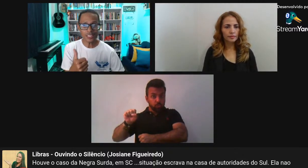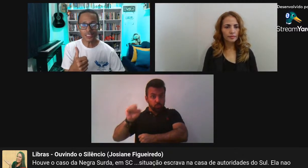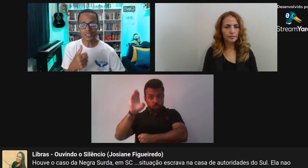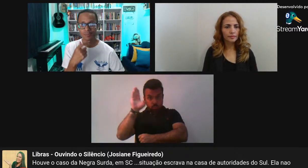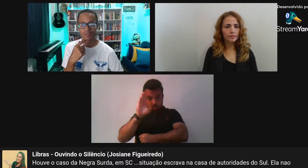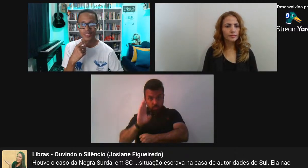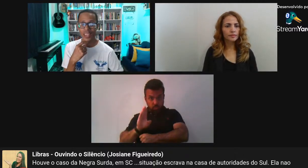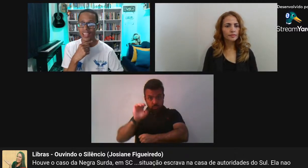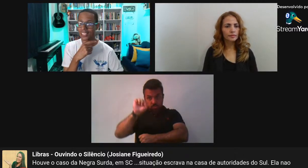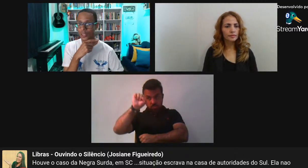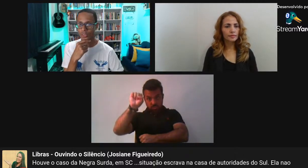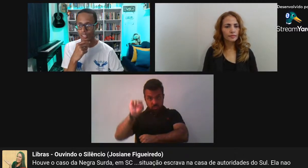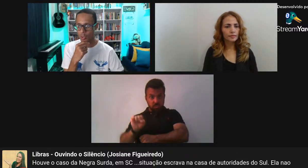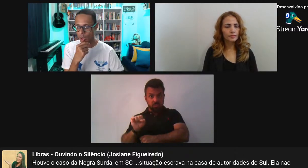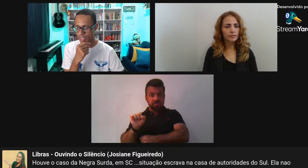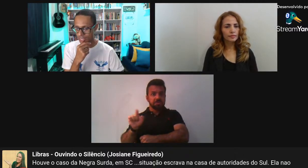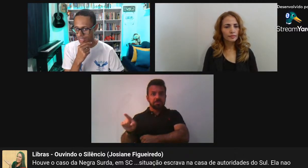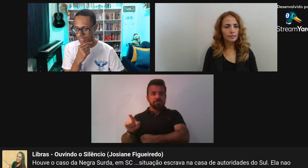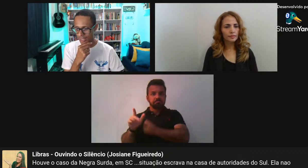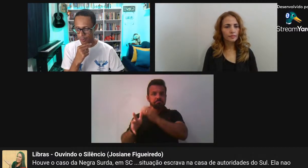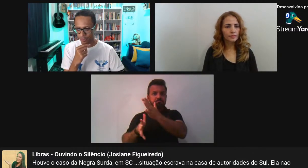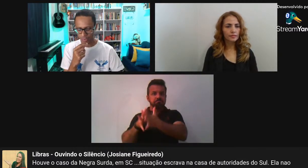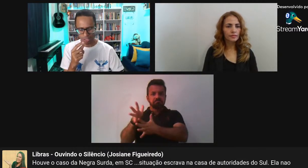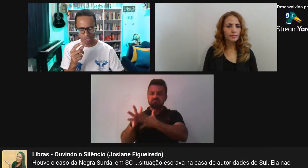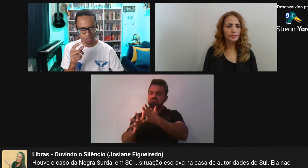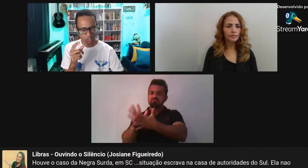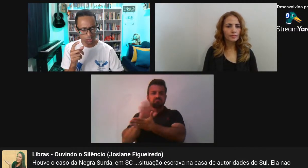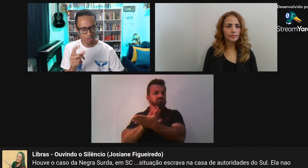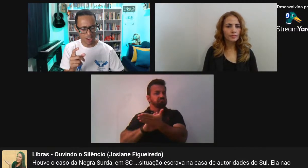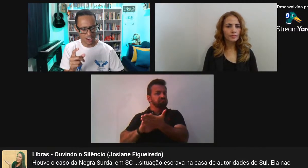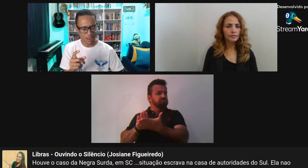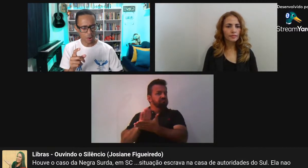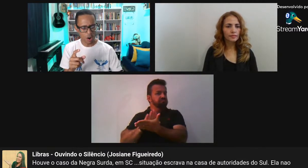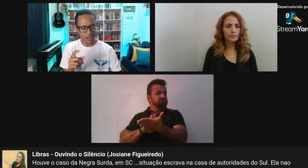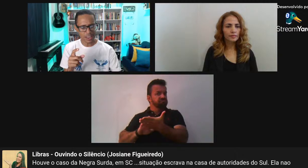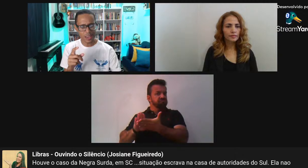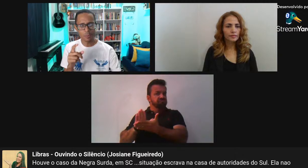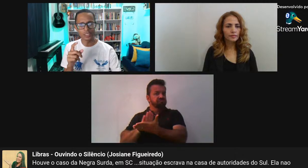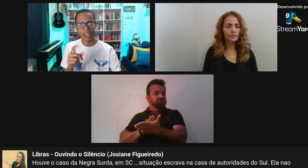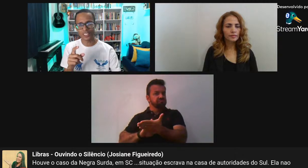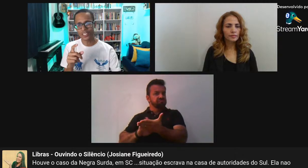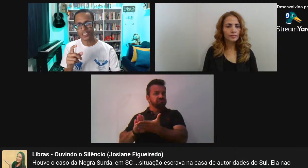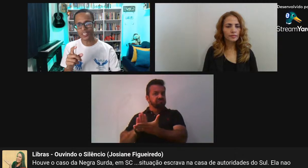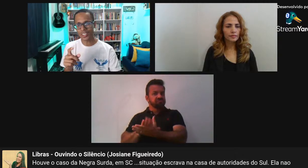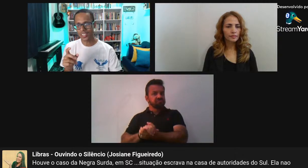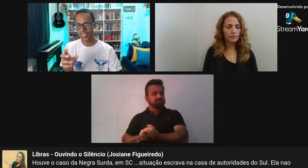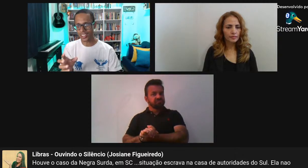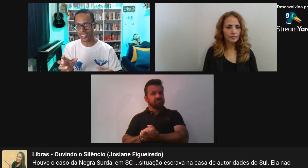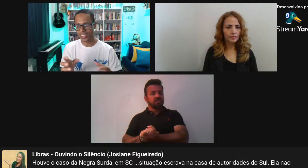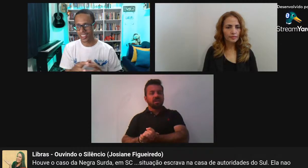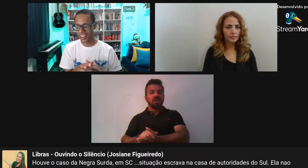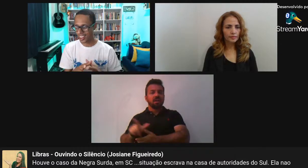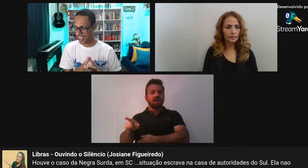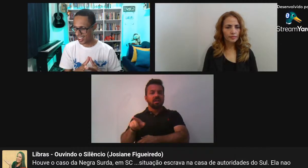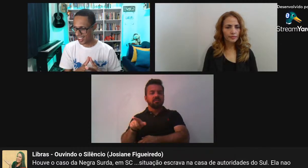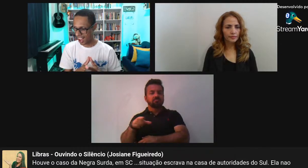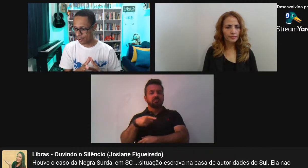de sinais Entre outras coisas E se não me falha a memória Na reportagem Disse que